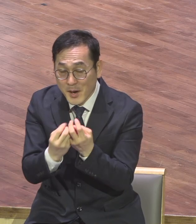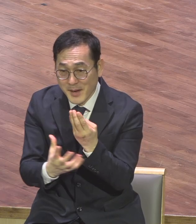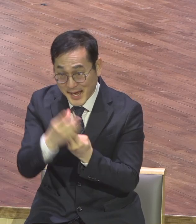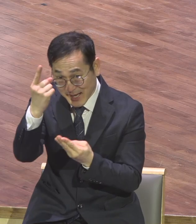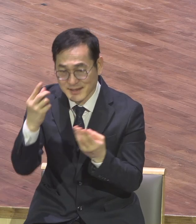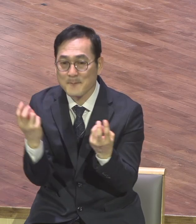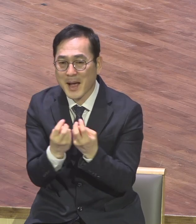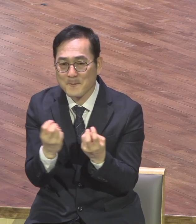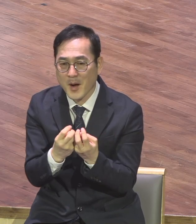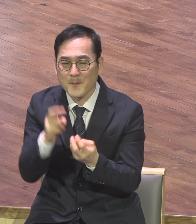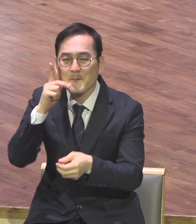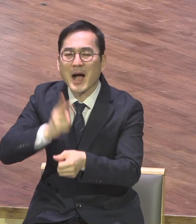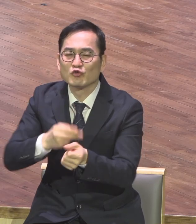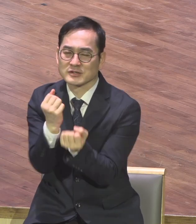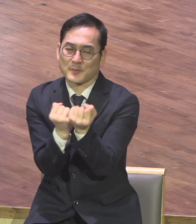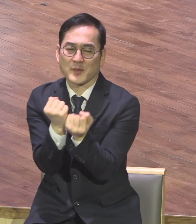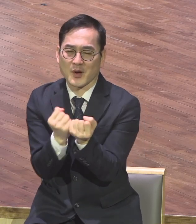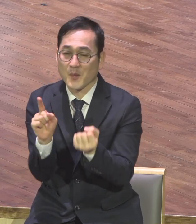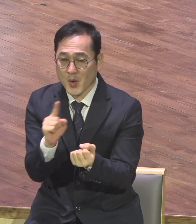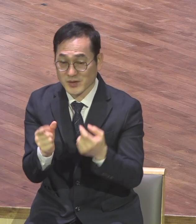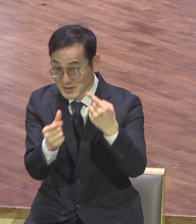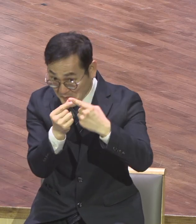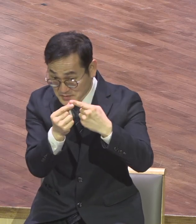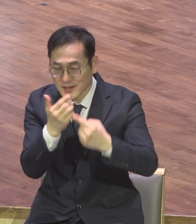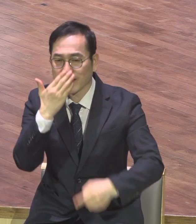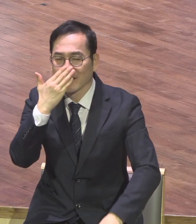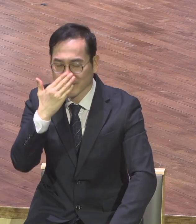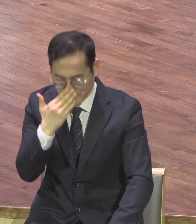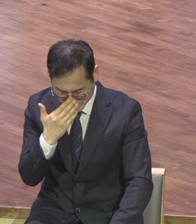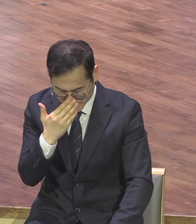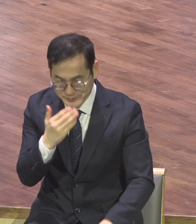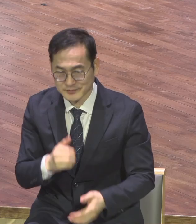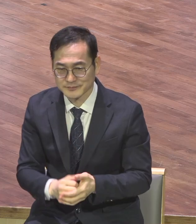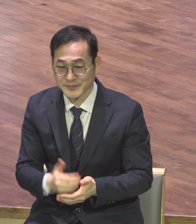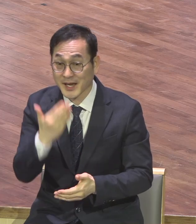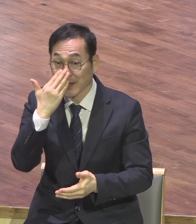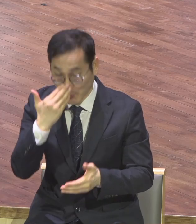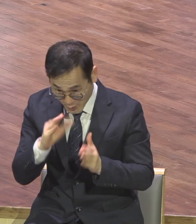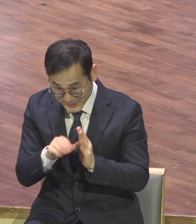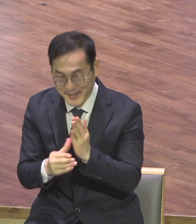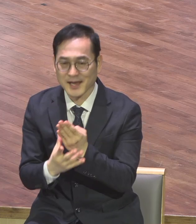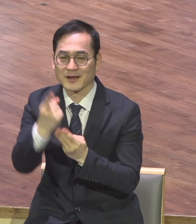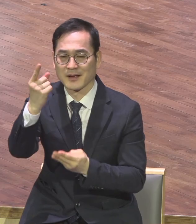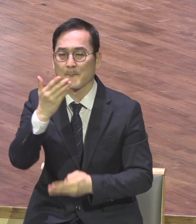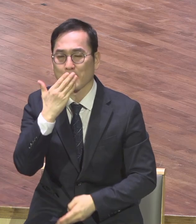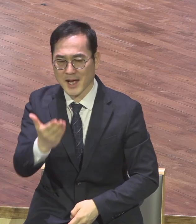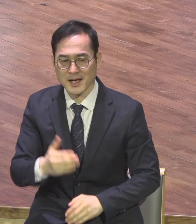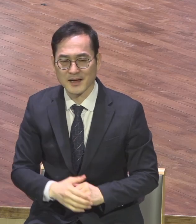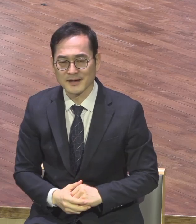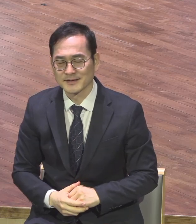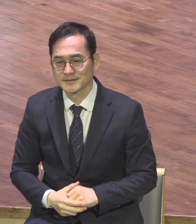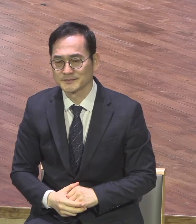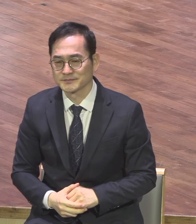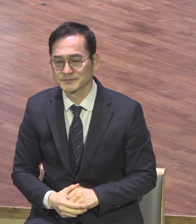겸손할 겸손 겸손할 때 원리스가 돼요 최고 교만한 마귀에요